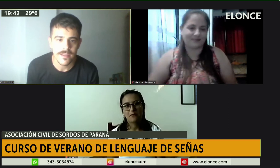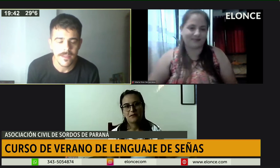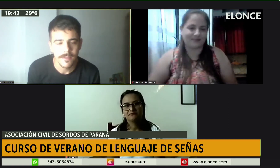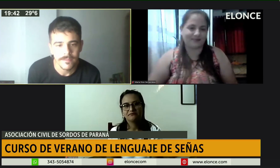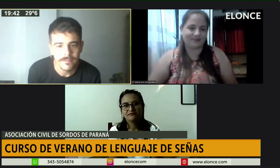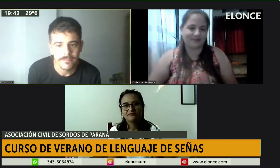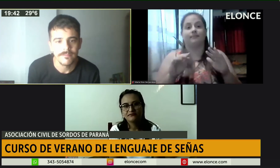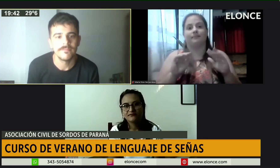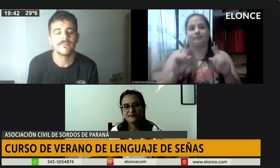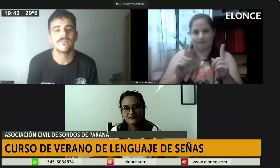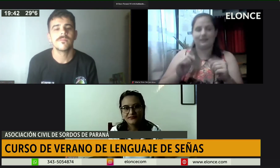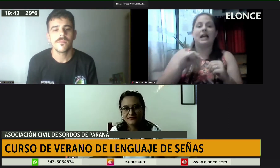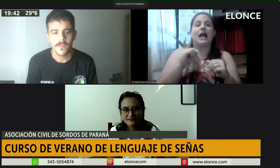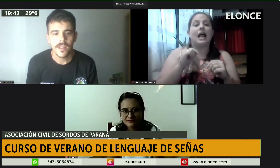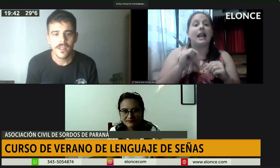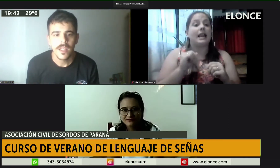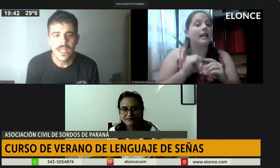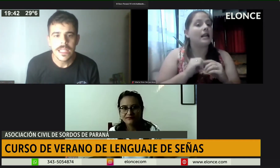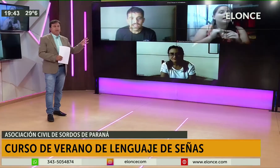10. O sea, ¿se puede optar en cualquiera de las dos opciones?